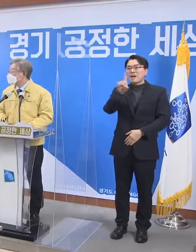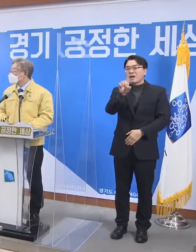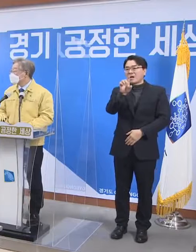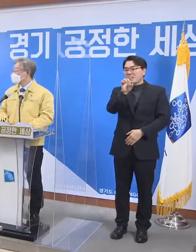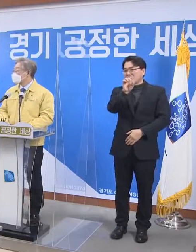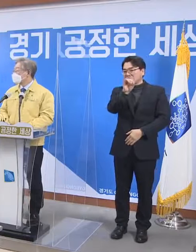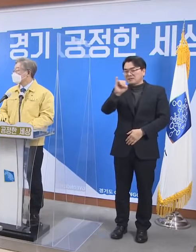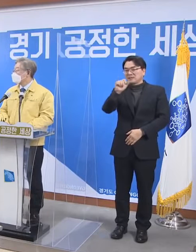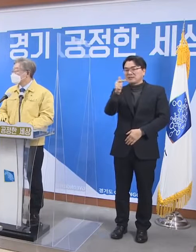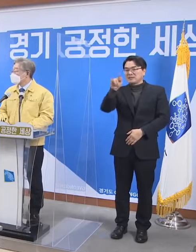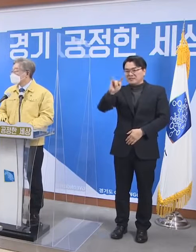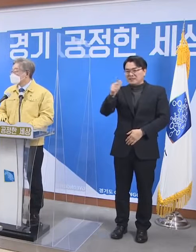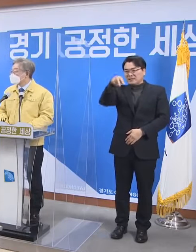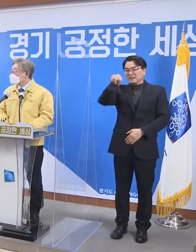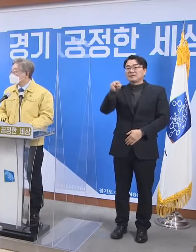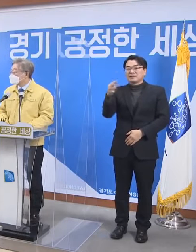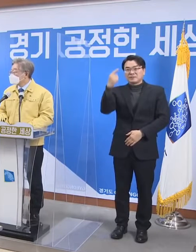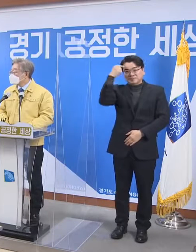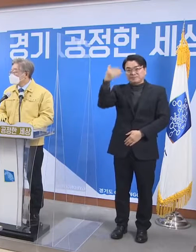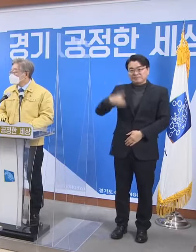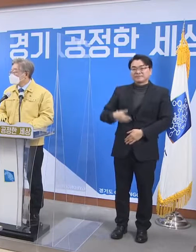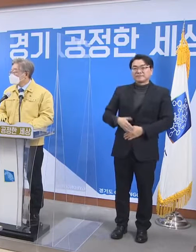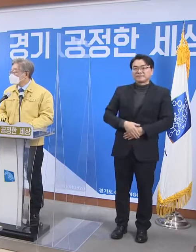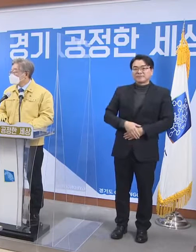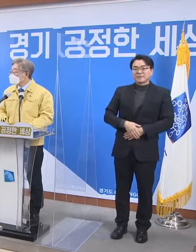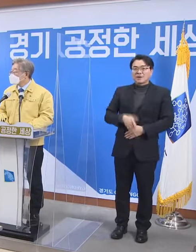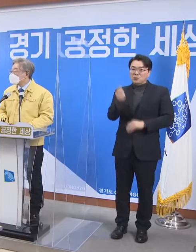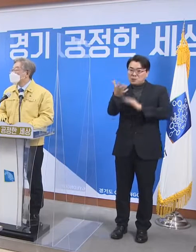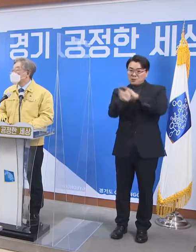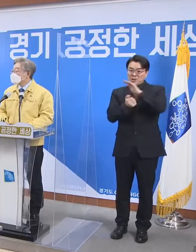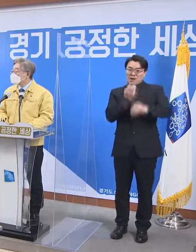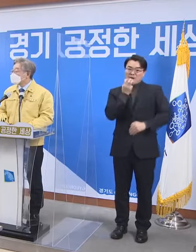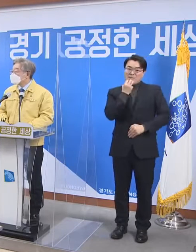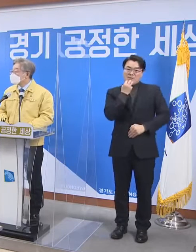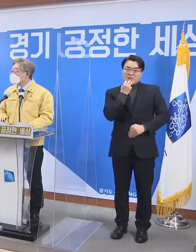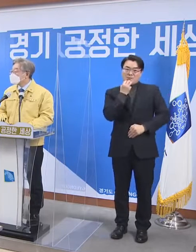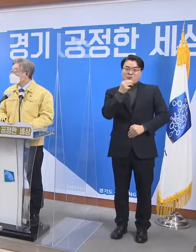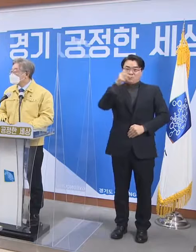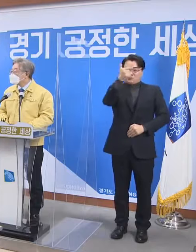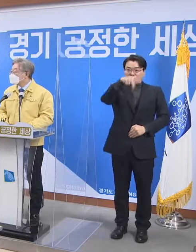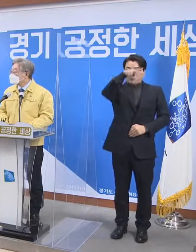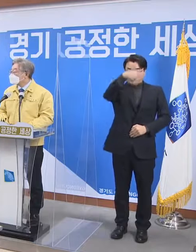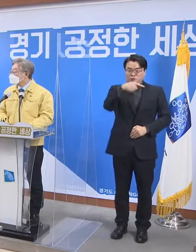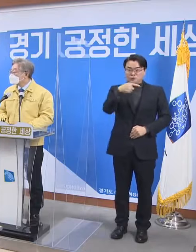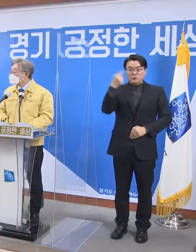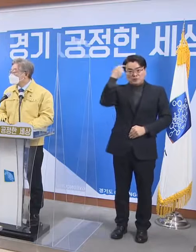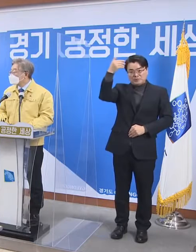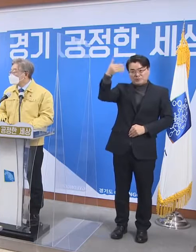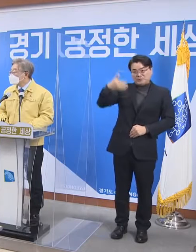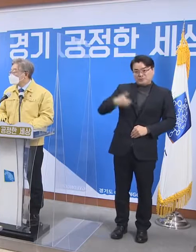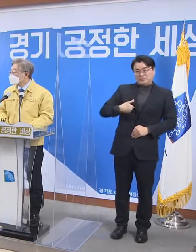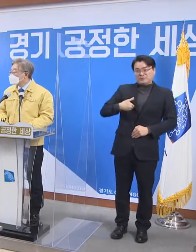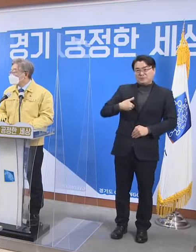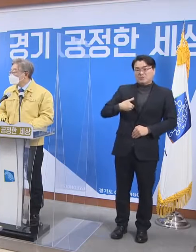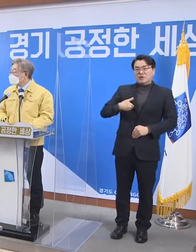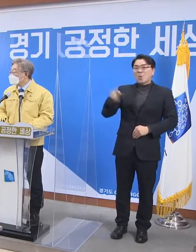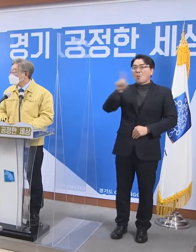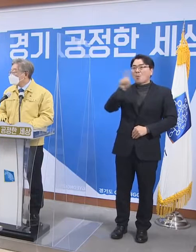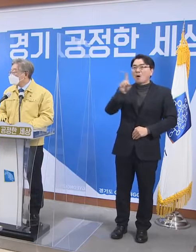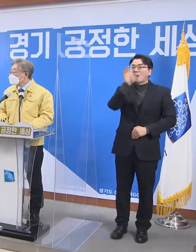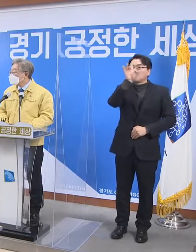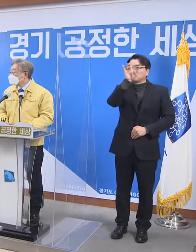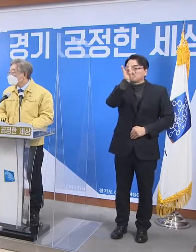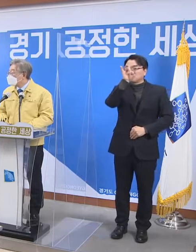장충식 기자님의 질문 내용과 서울 뉴스통신 김현재 기자님 질문 내용 중앙정부 방역 상황에